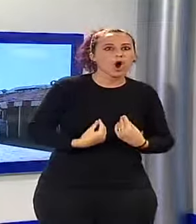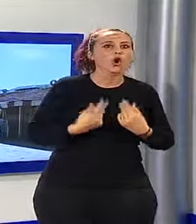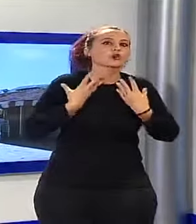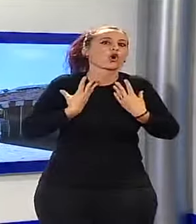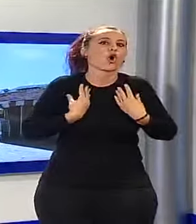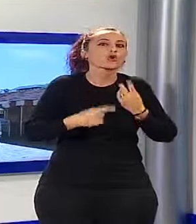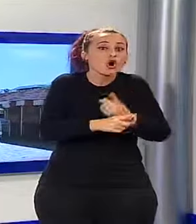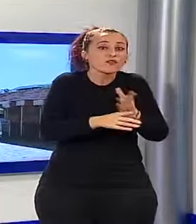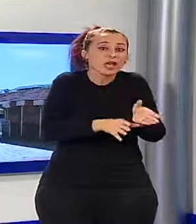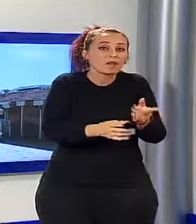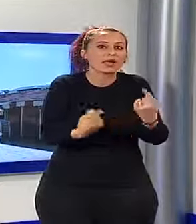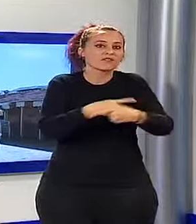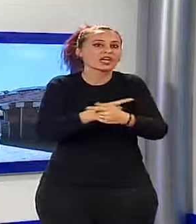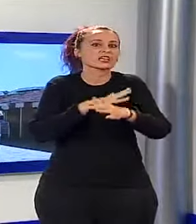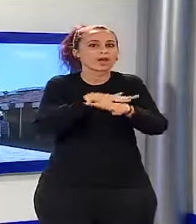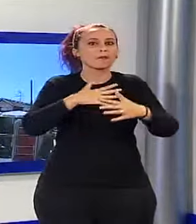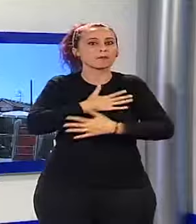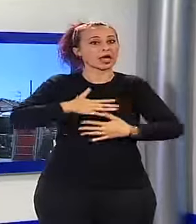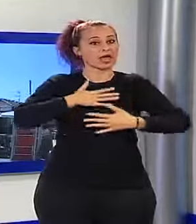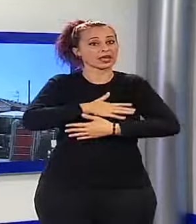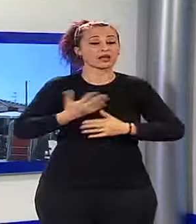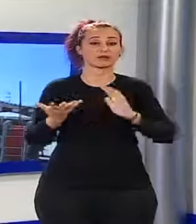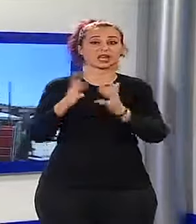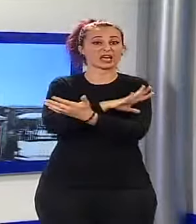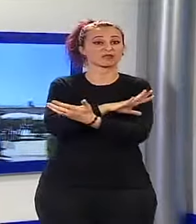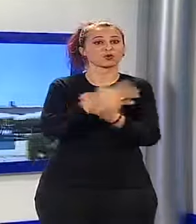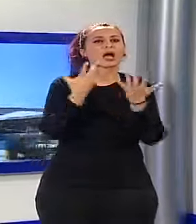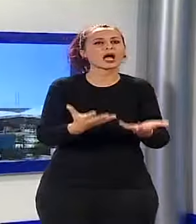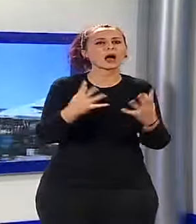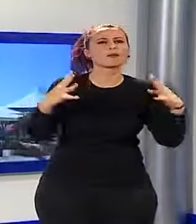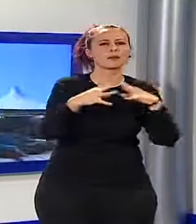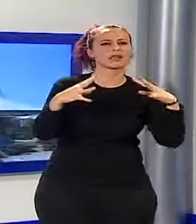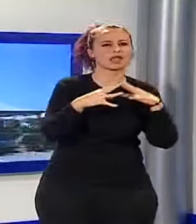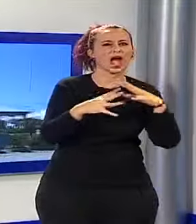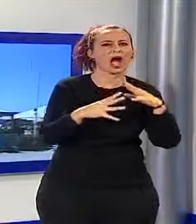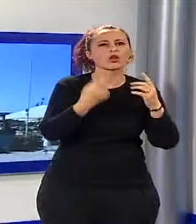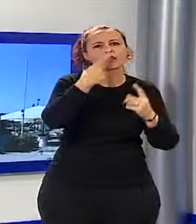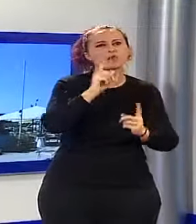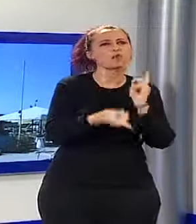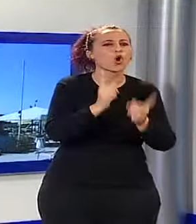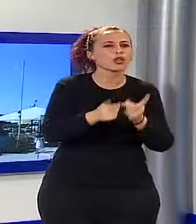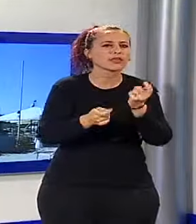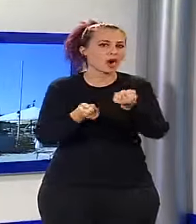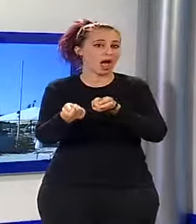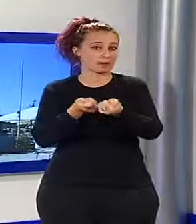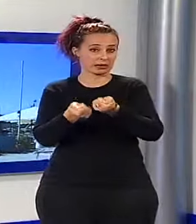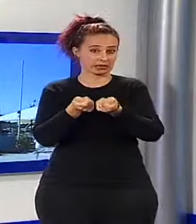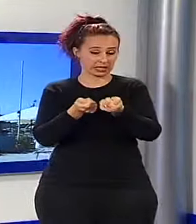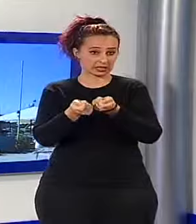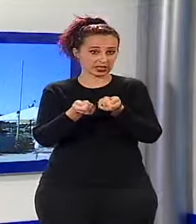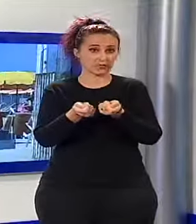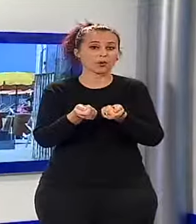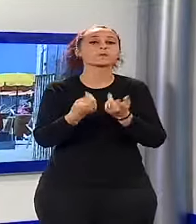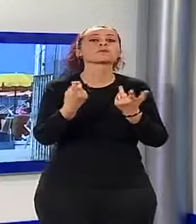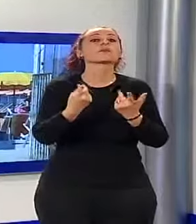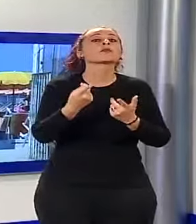gli arenili della nostra penisola stanno diventando sempre di più campi di battaglia per schermaglie politiche e amministrative. Per tentare di